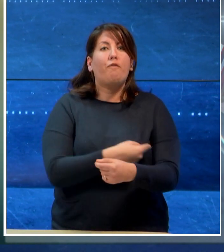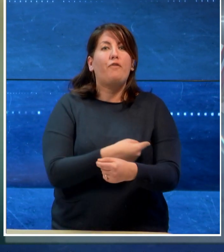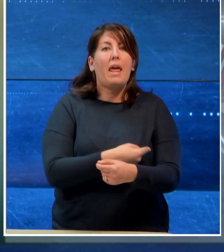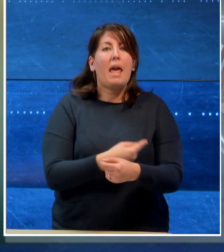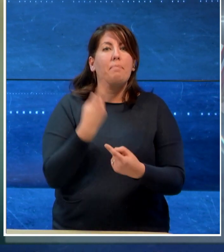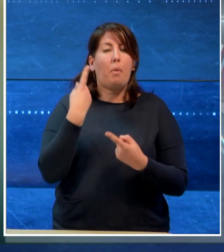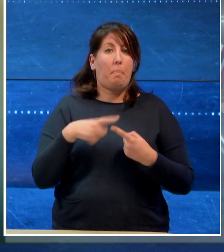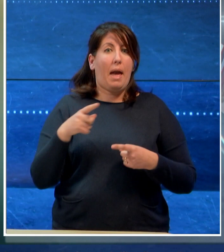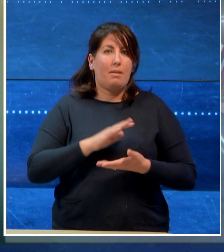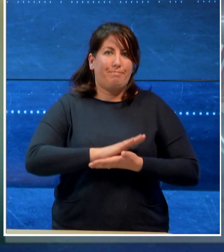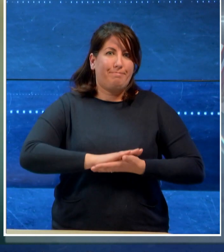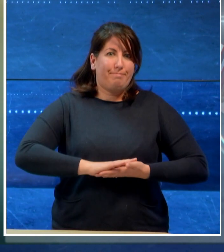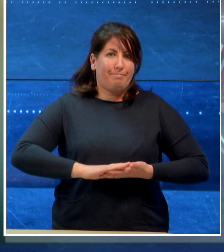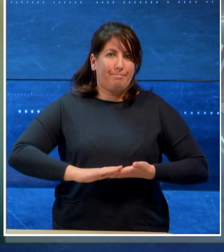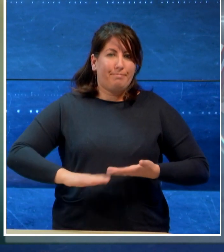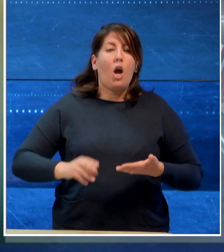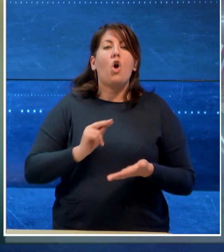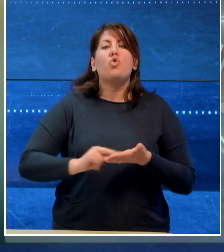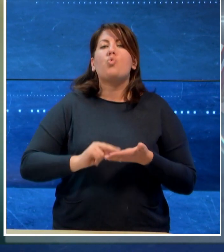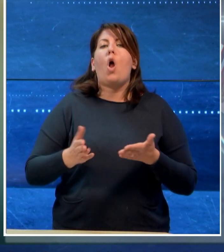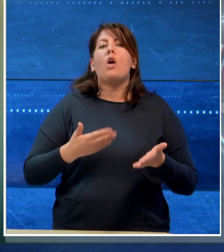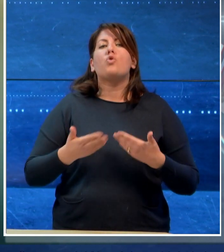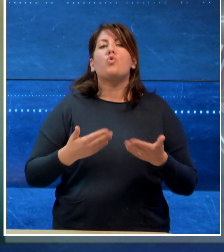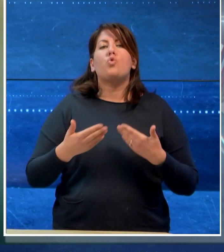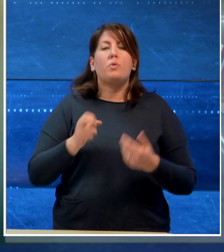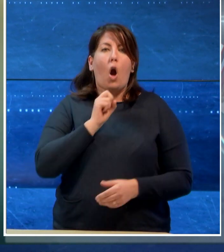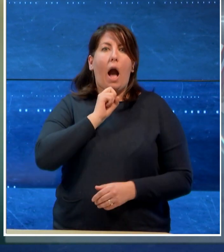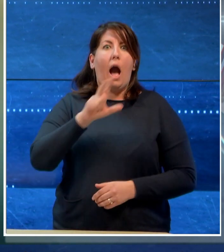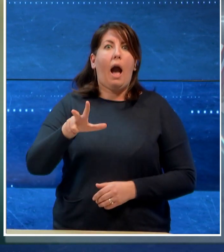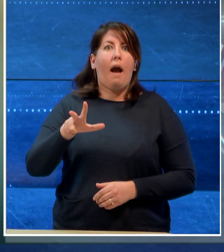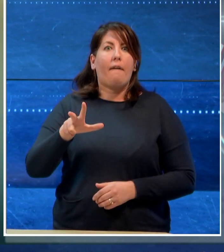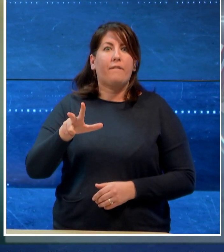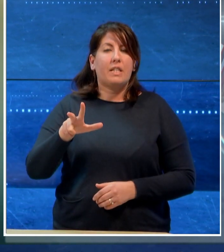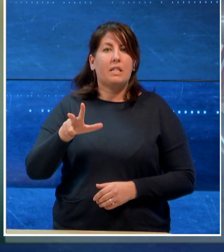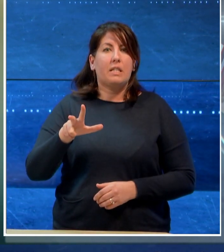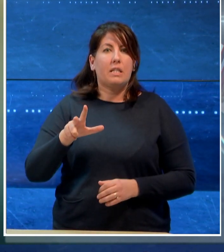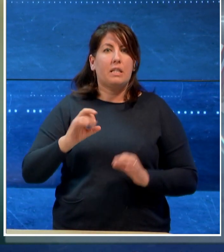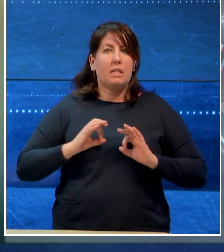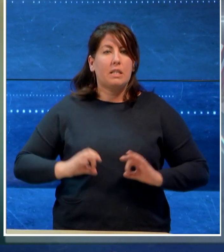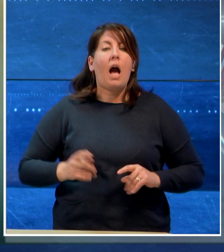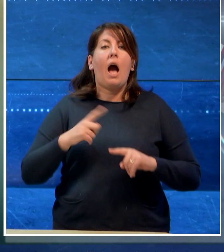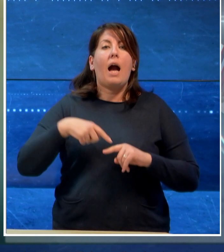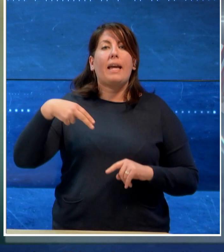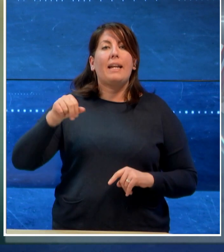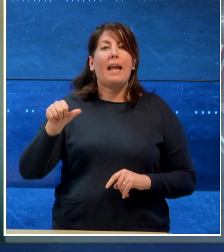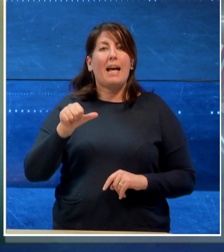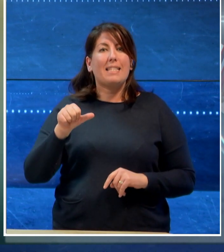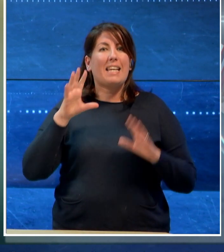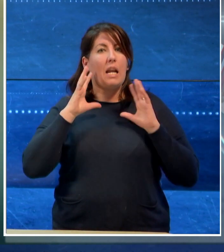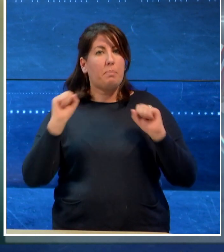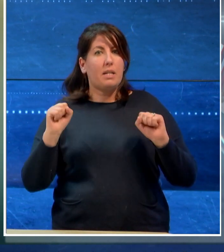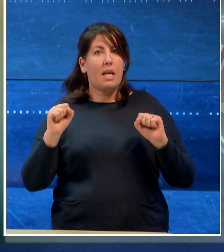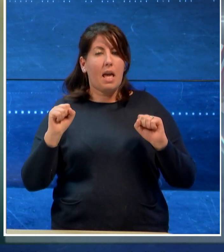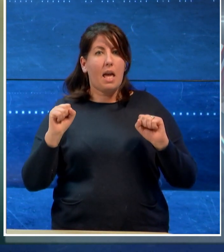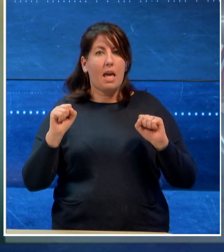La scuola ha provveduto a informare dell'accaduto, le forze dell'ordine e i nas dei carabinieri che